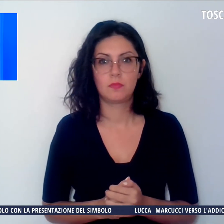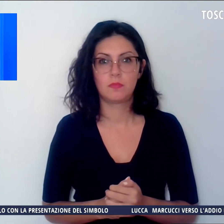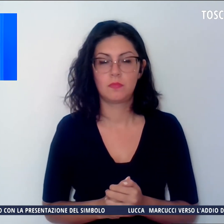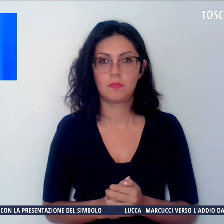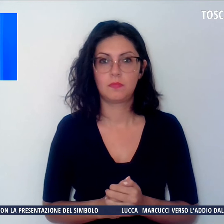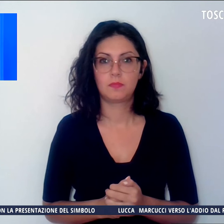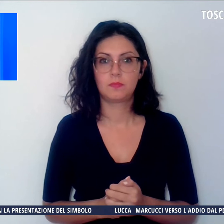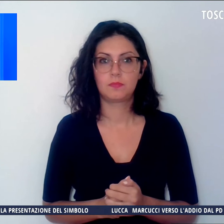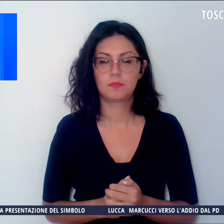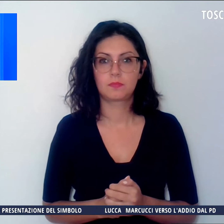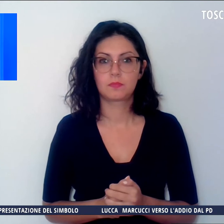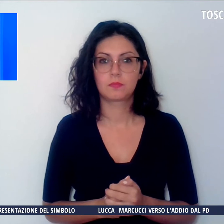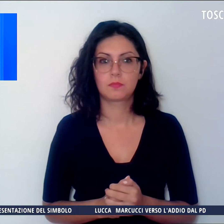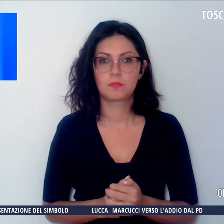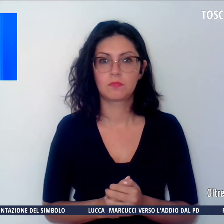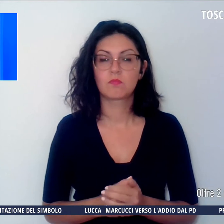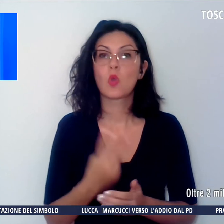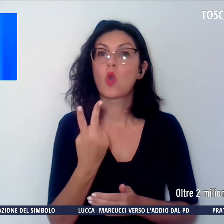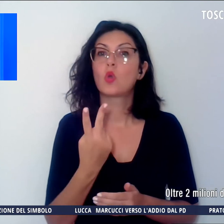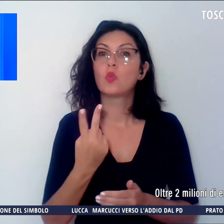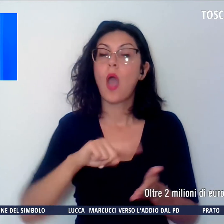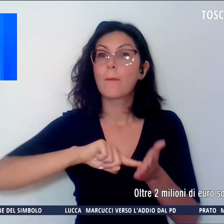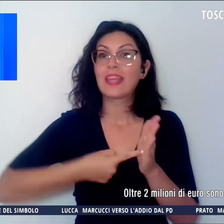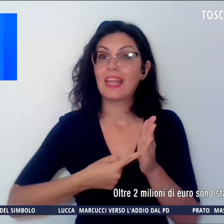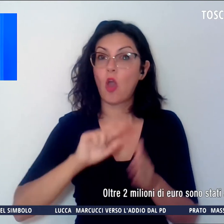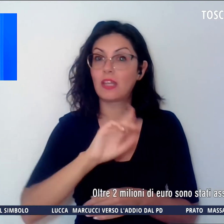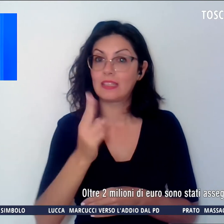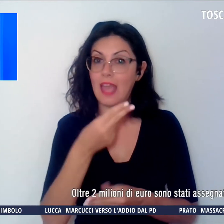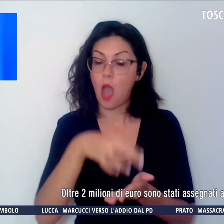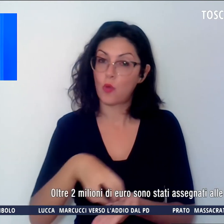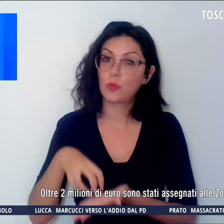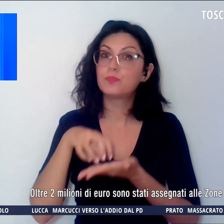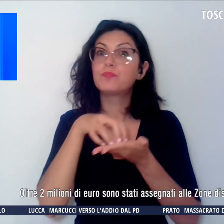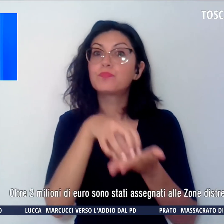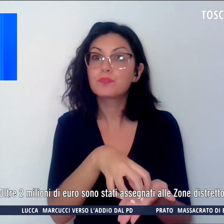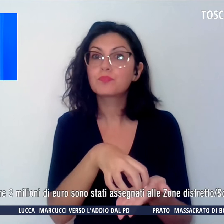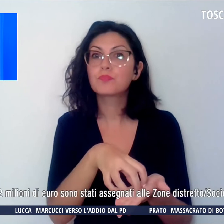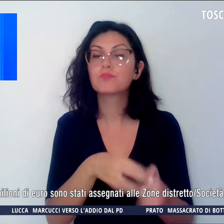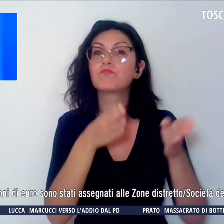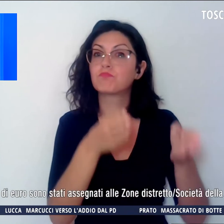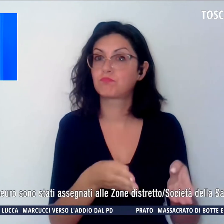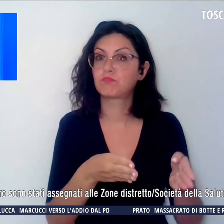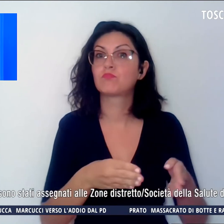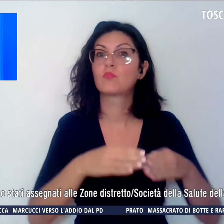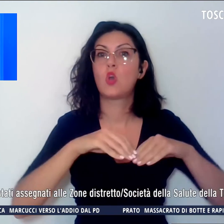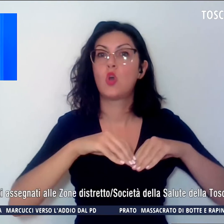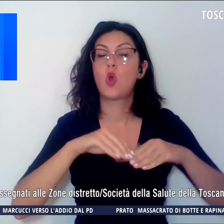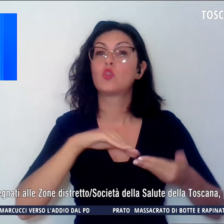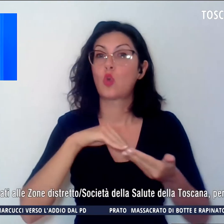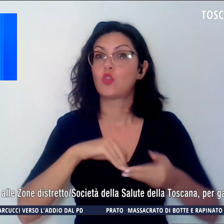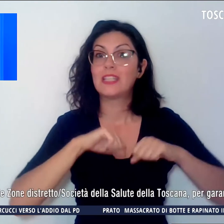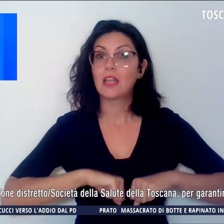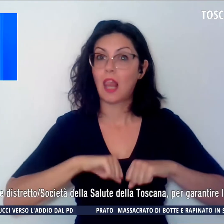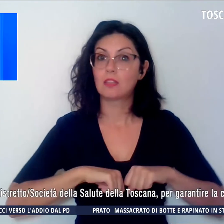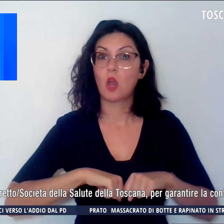E oltre 2 milioni di euro sono stati assegnati alle zone di stretto società della salute della Toscana